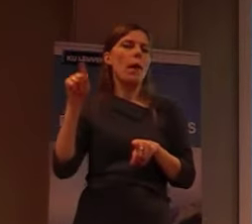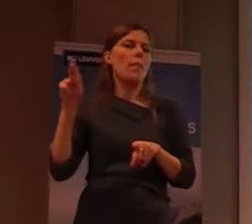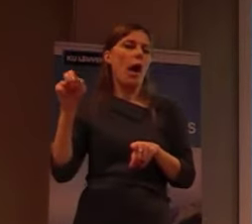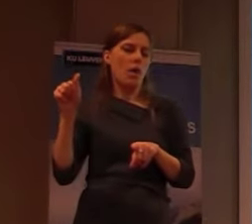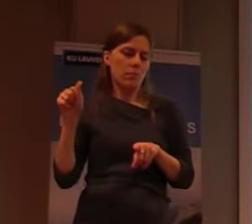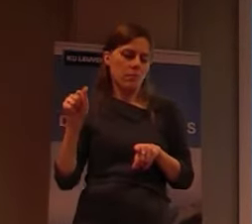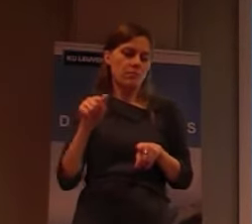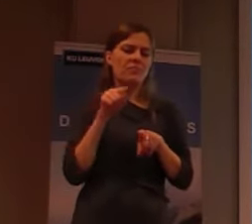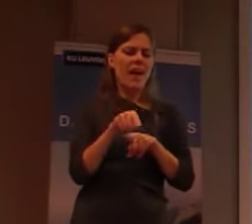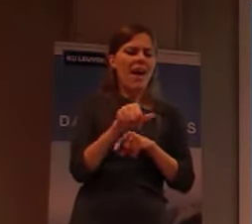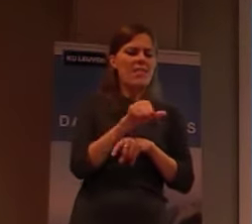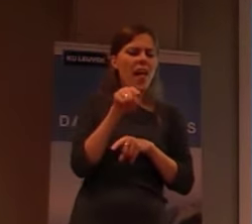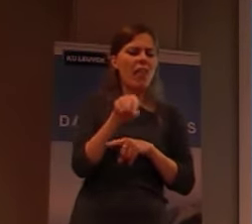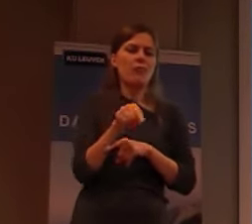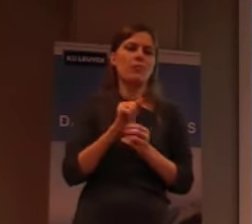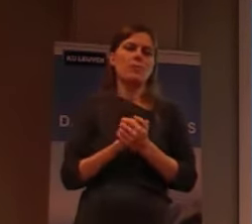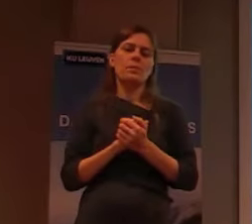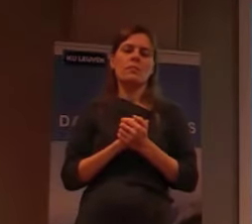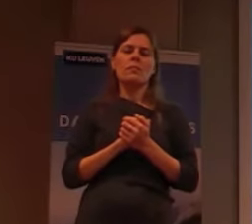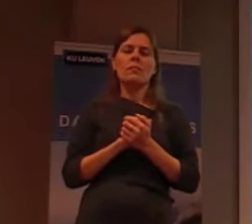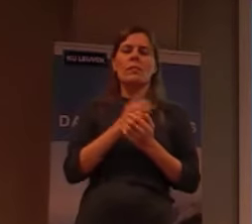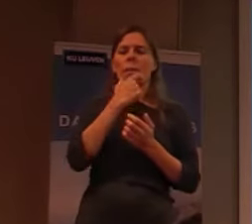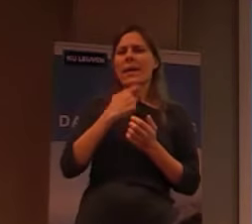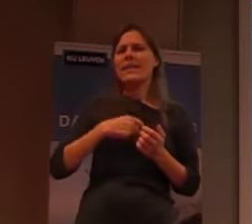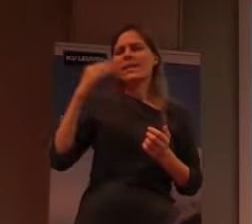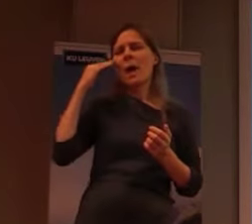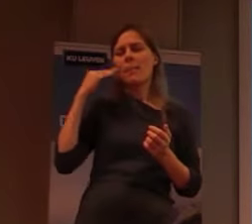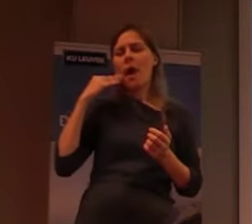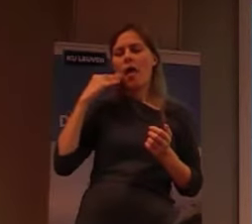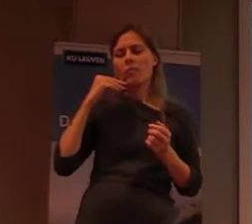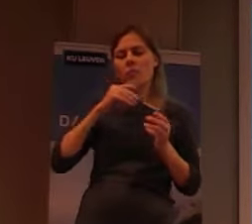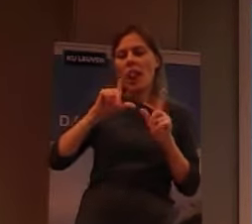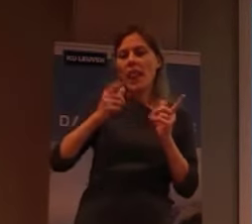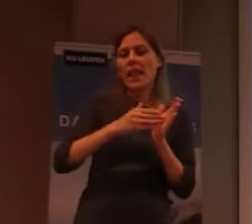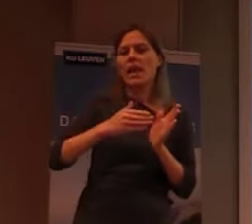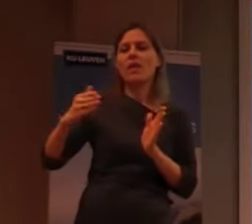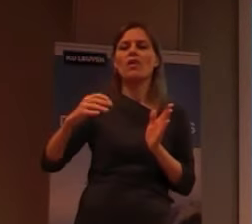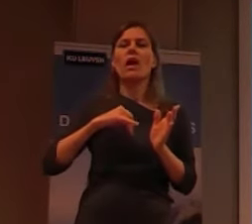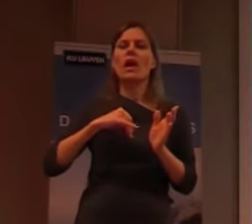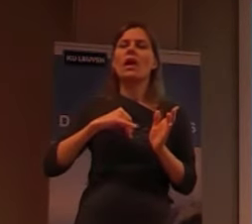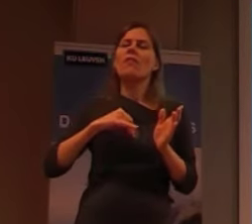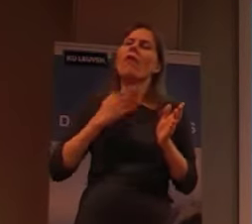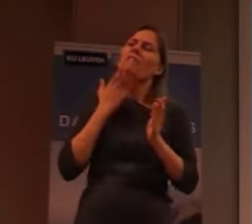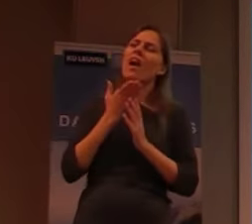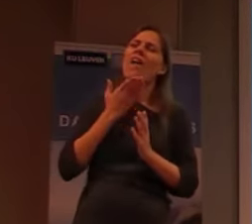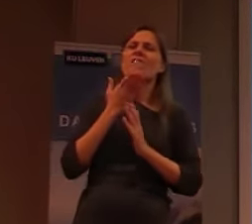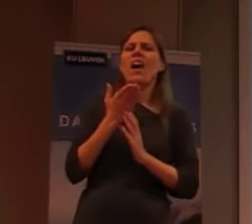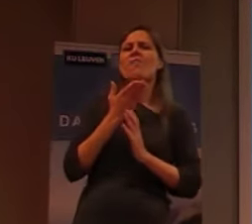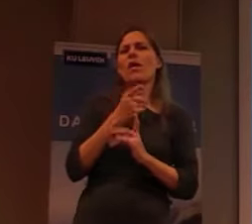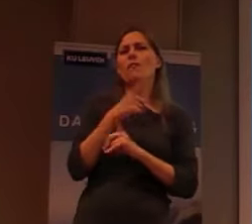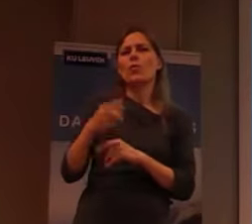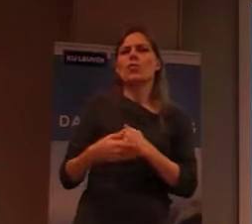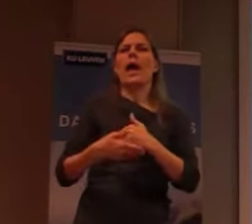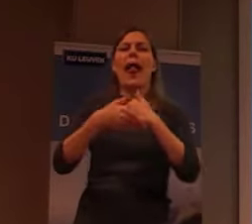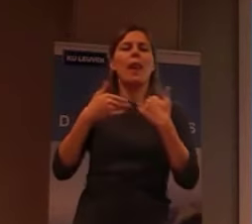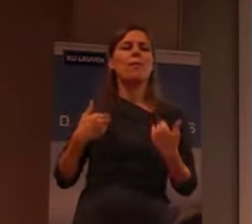je hebt, Patekampiaan zelf, gedurende zijn leven, die heeft, heel lange tijd, gevraagd, om helpers te krijgen. En, vooral, om zusters,